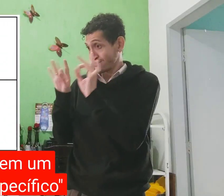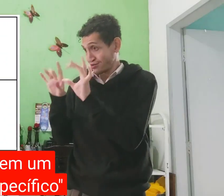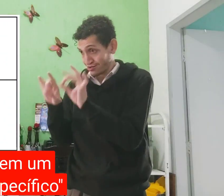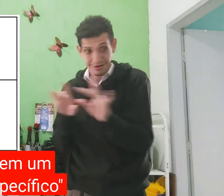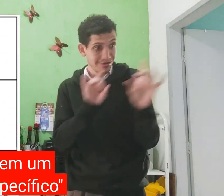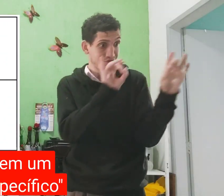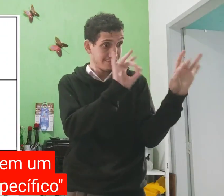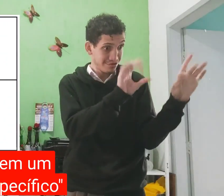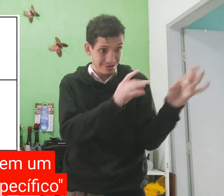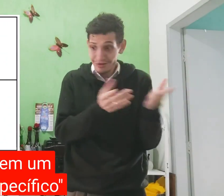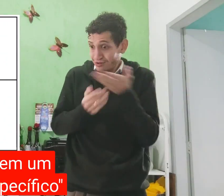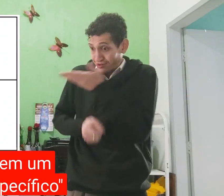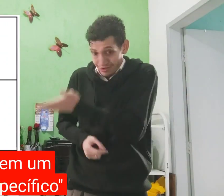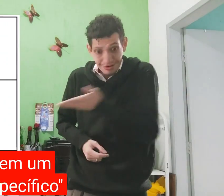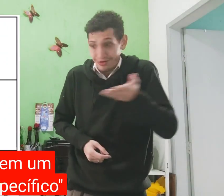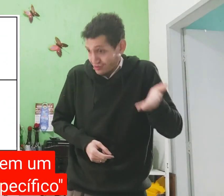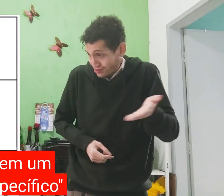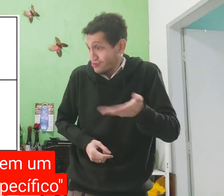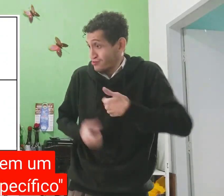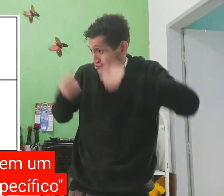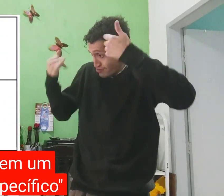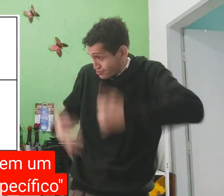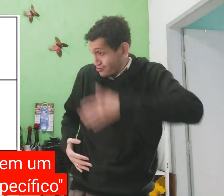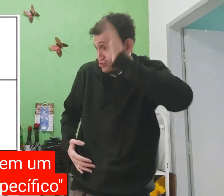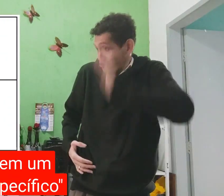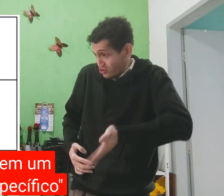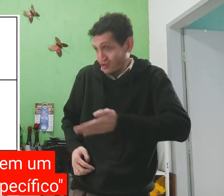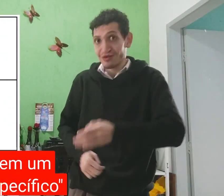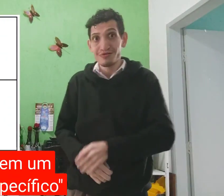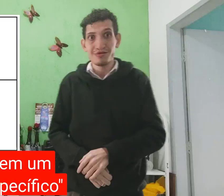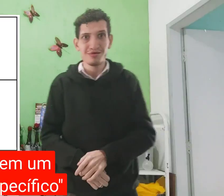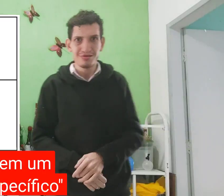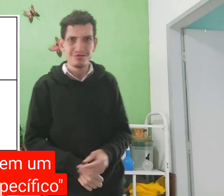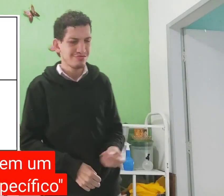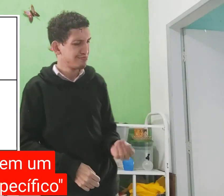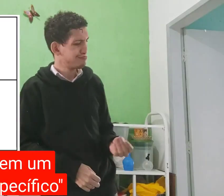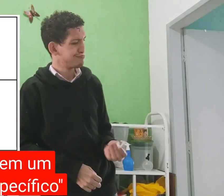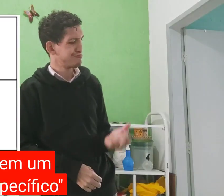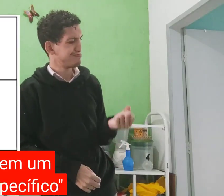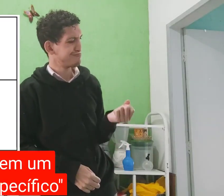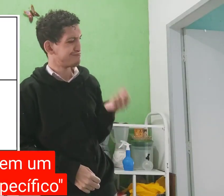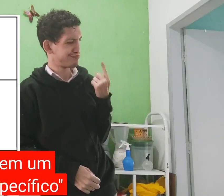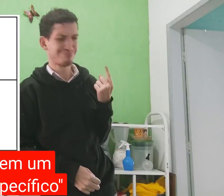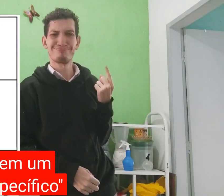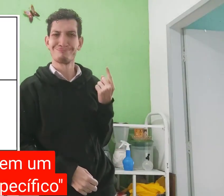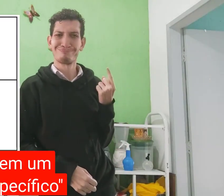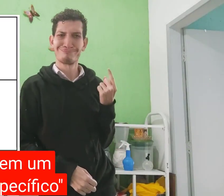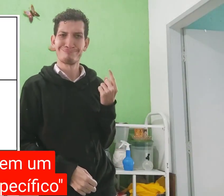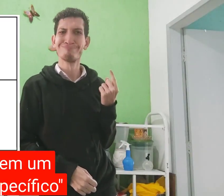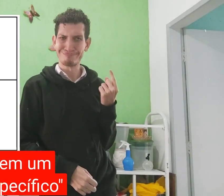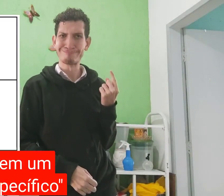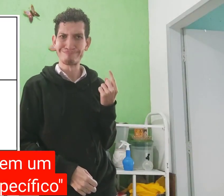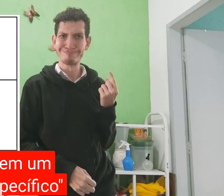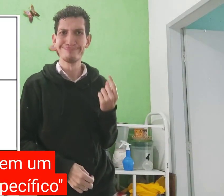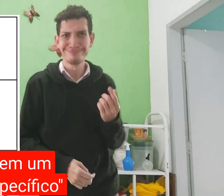vez é específico, tem um barulho específico. Eu expliquei já. Eu, que estranho,